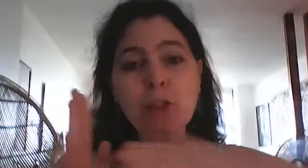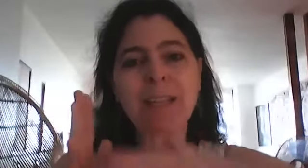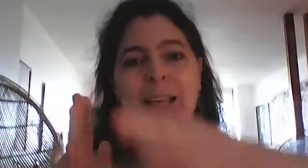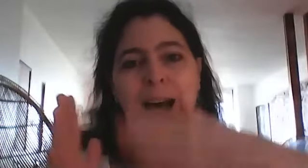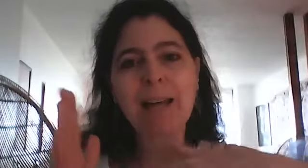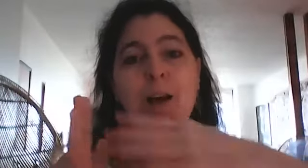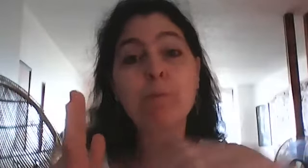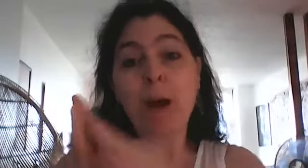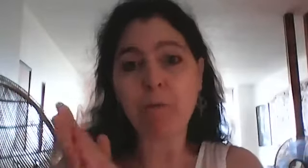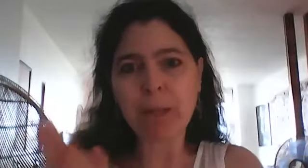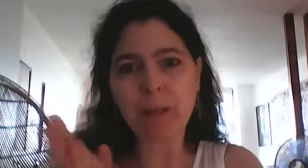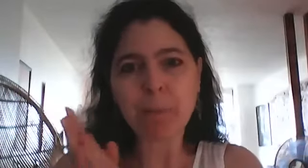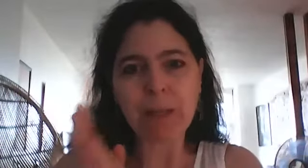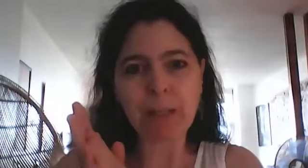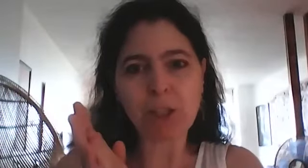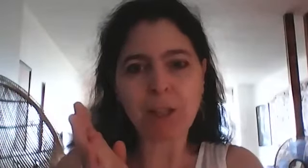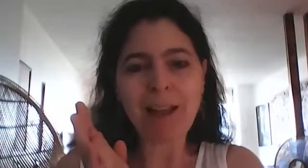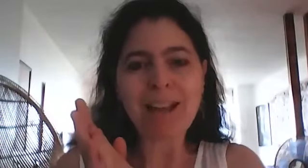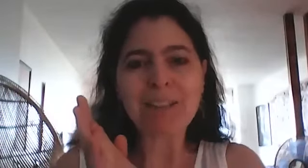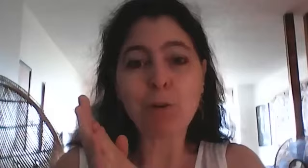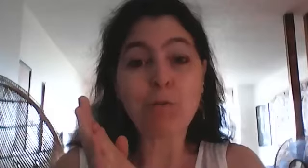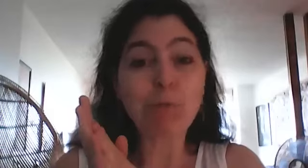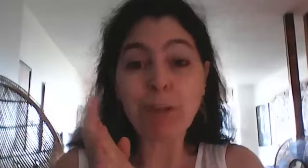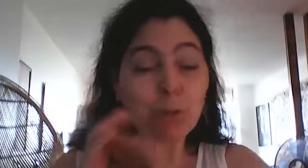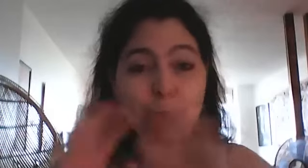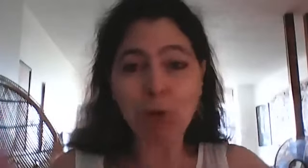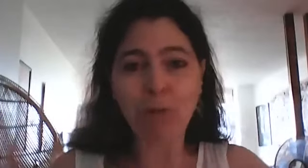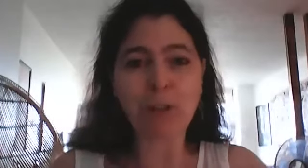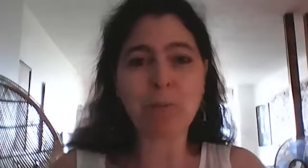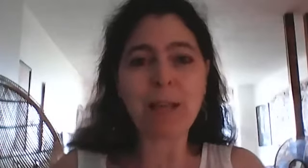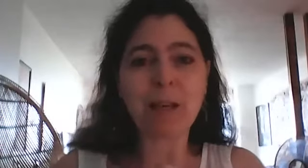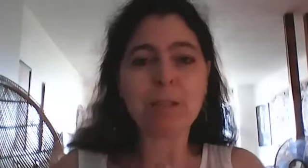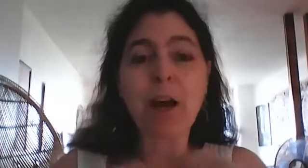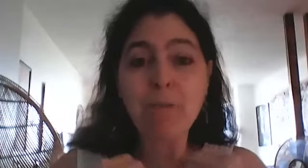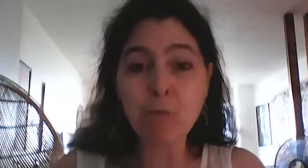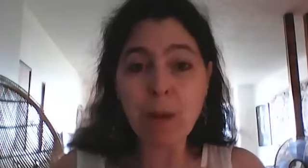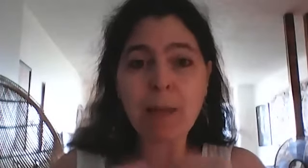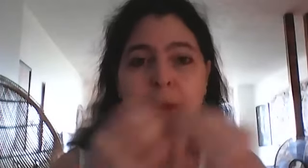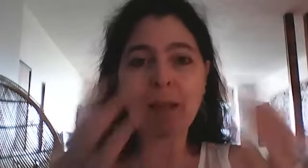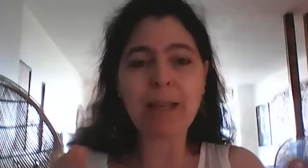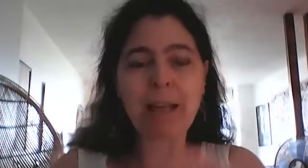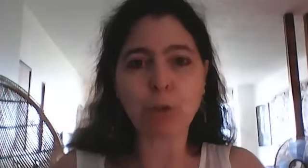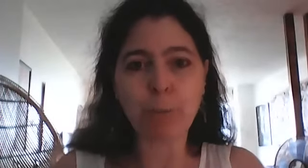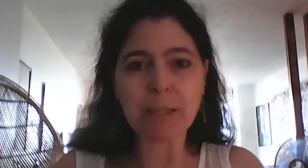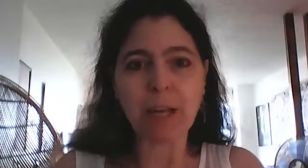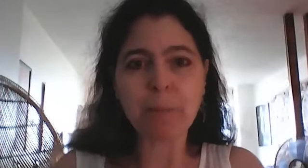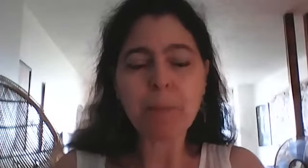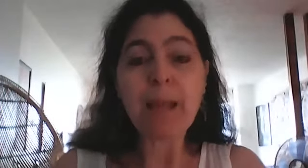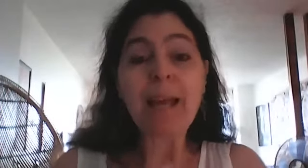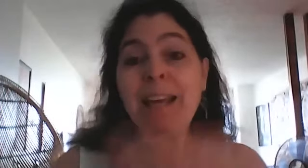juste canal pour envoyer l'énergie donc vous pouvez toujours faire du bien comme ça à vous même et à d'autres personnes et